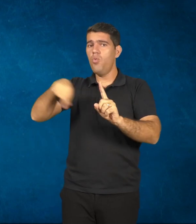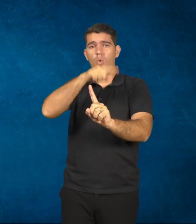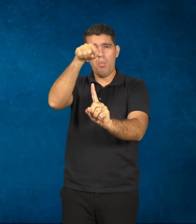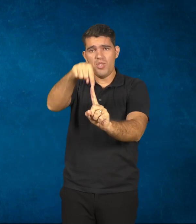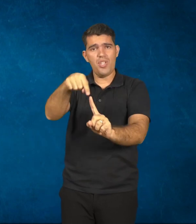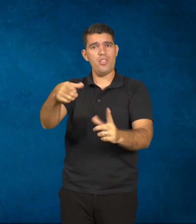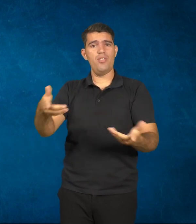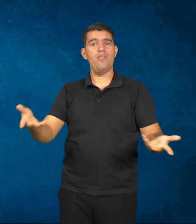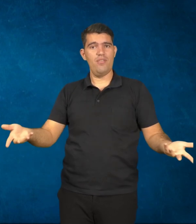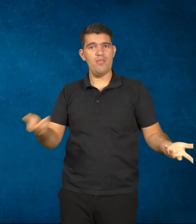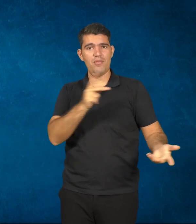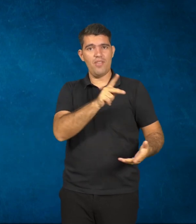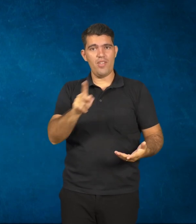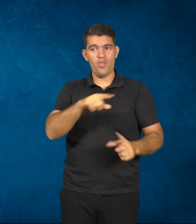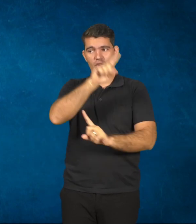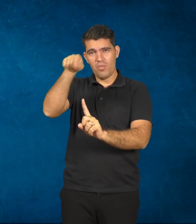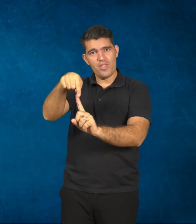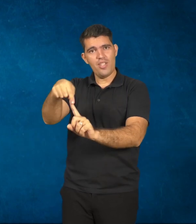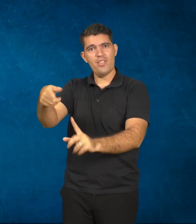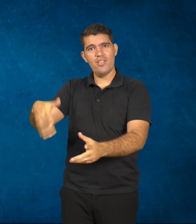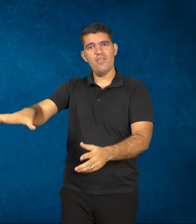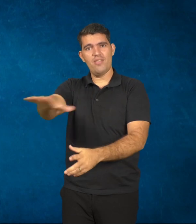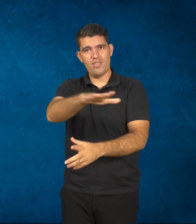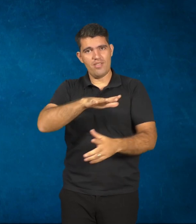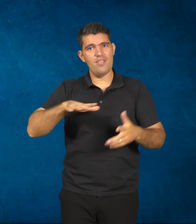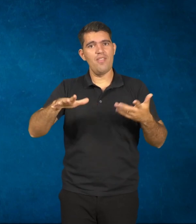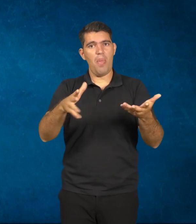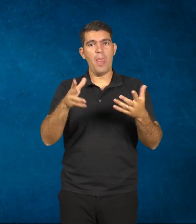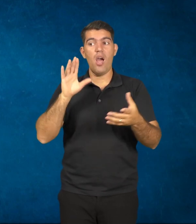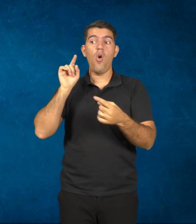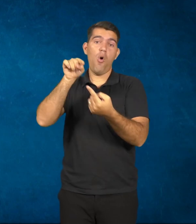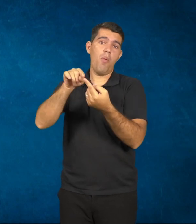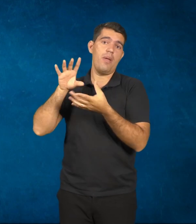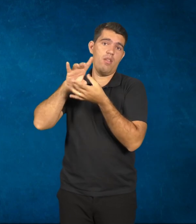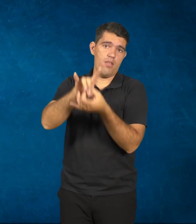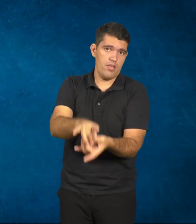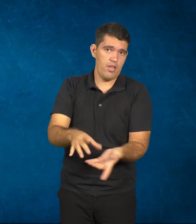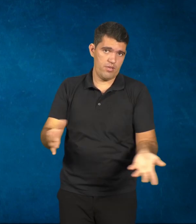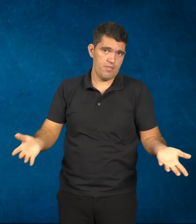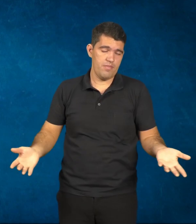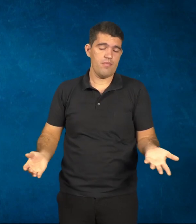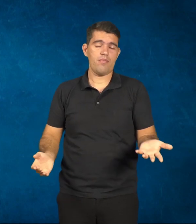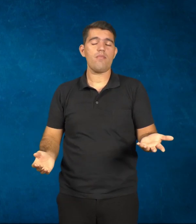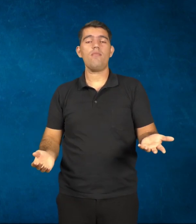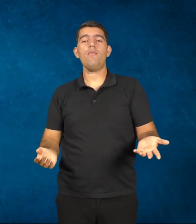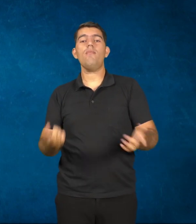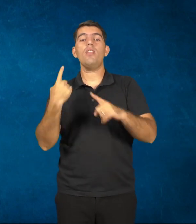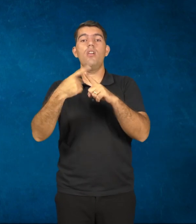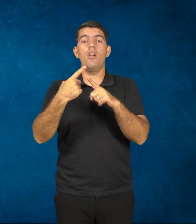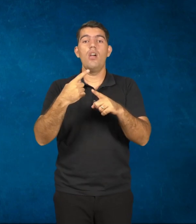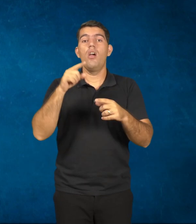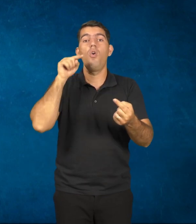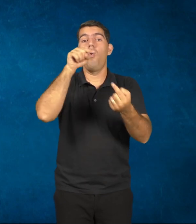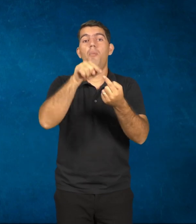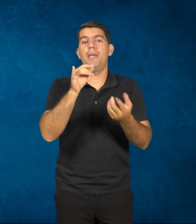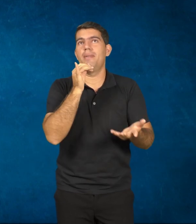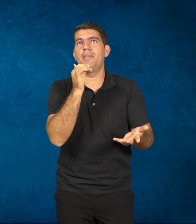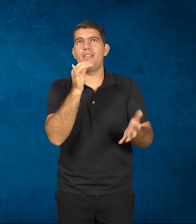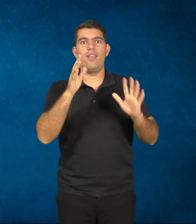que você tem em jogo naquela relação que se estabelece naquele contexto. Então, isso é mediado em cada escola, não há uma